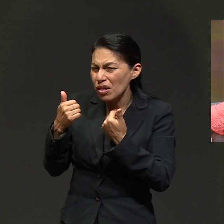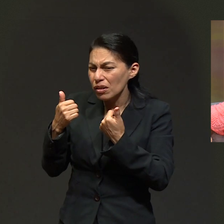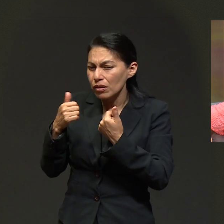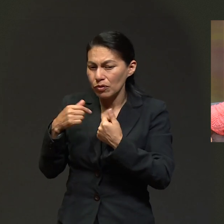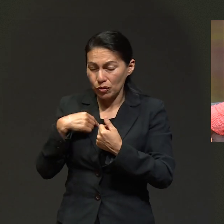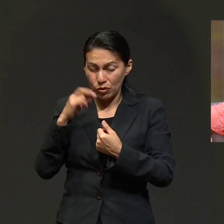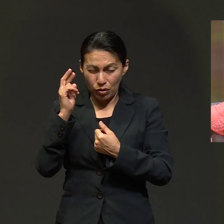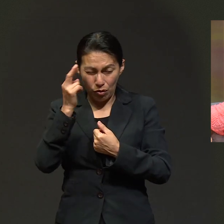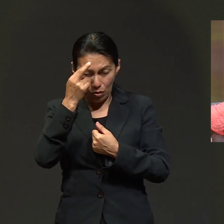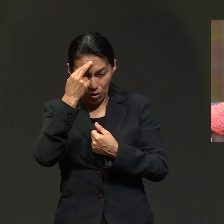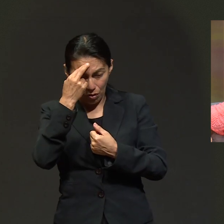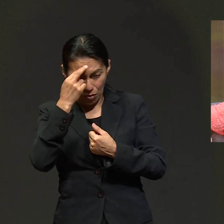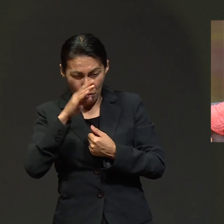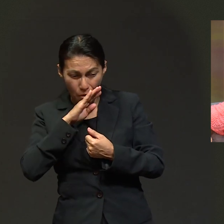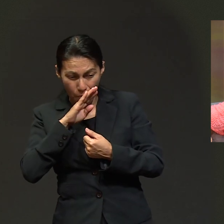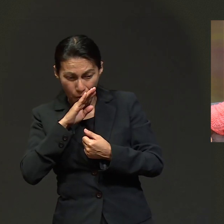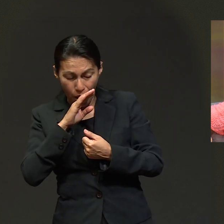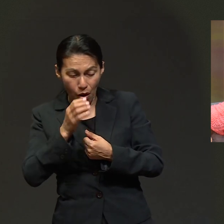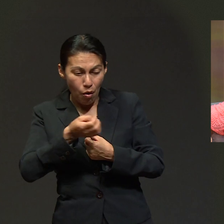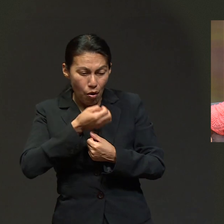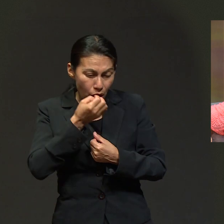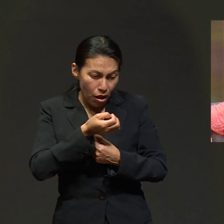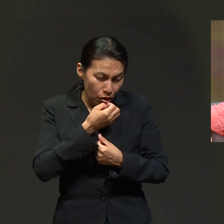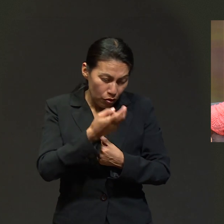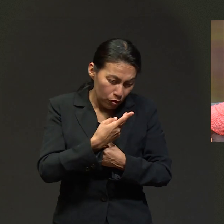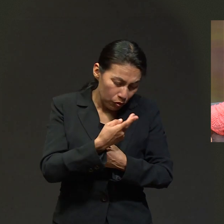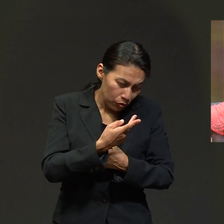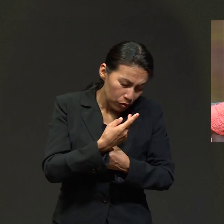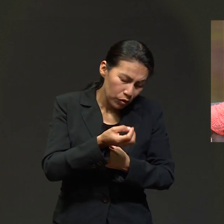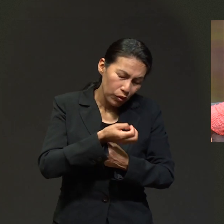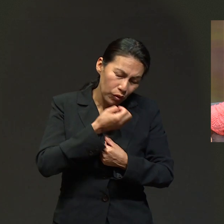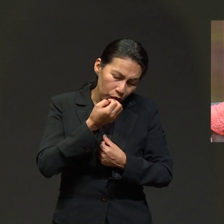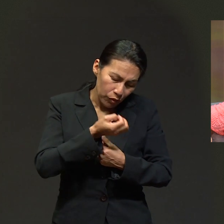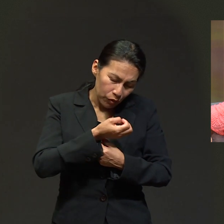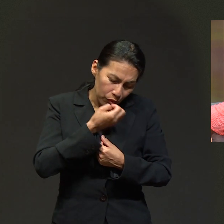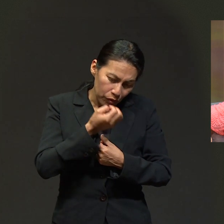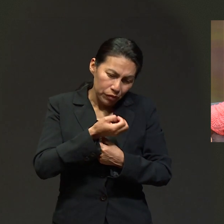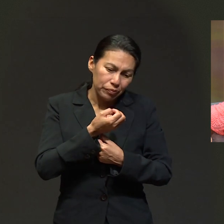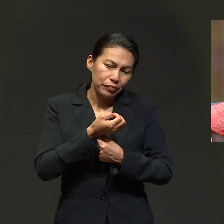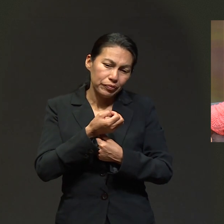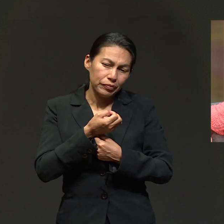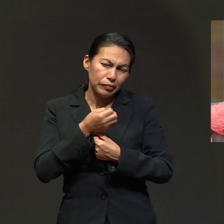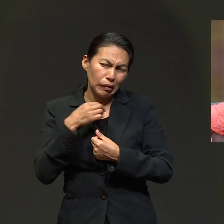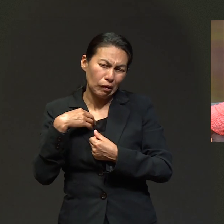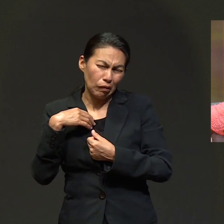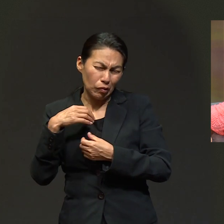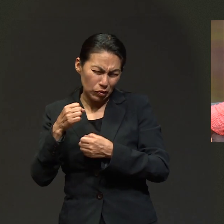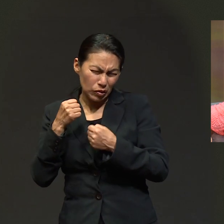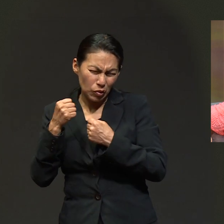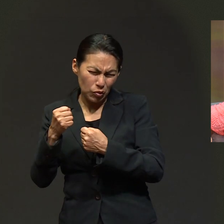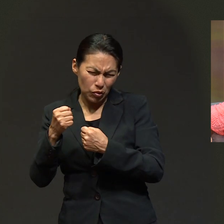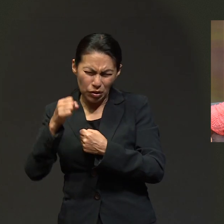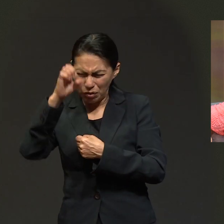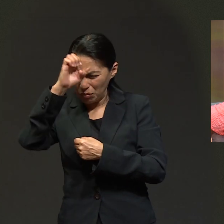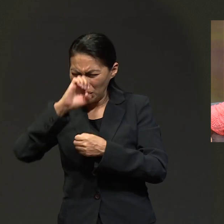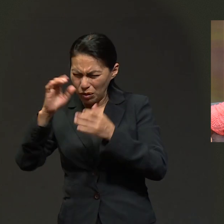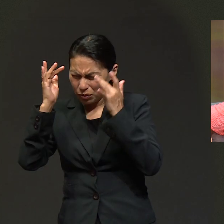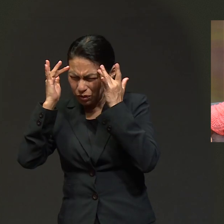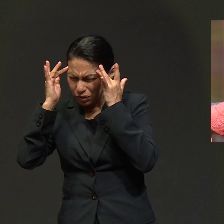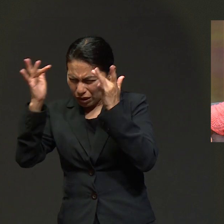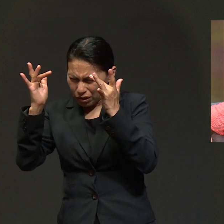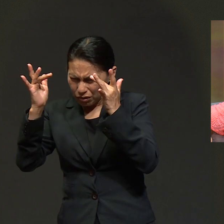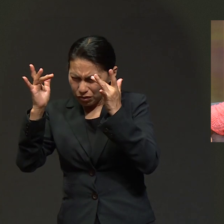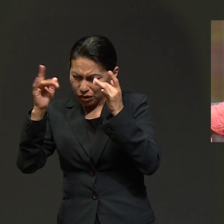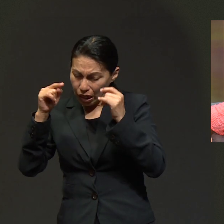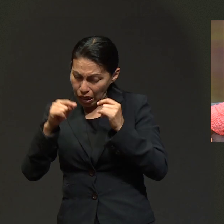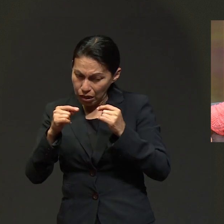Me acuerdo que yo estaba orando con mi mamá y este, no sé, me imagino, yo